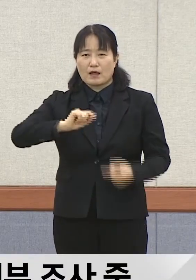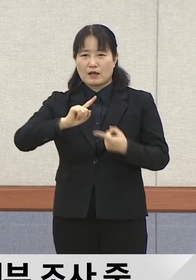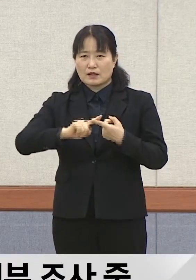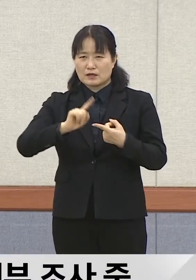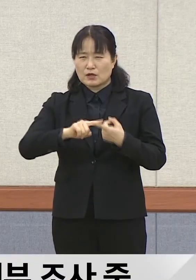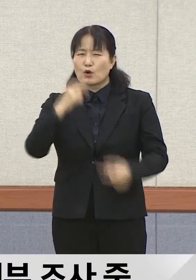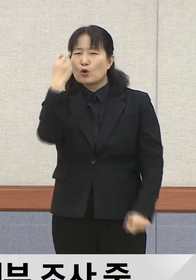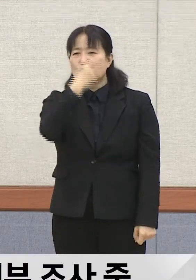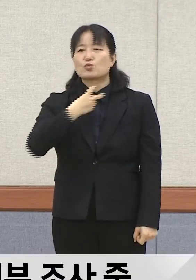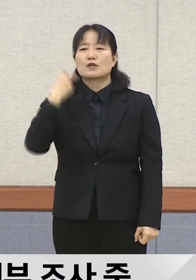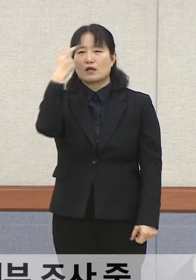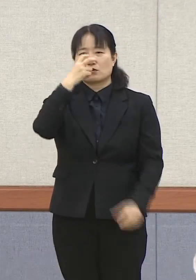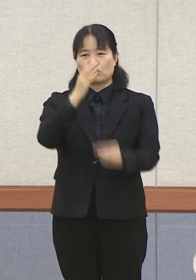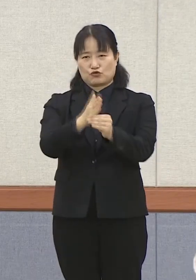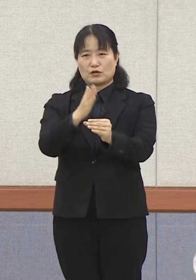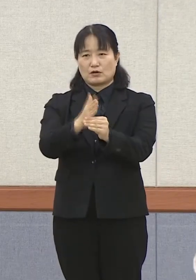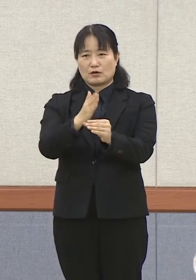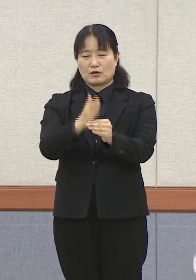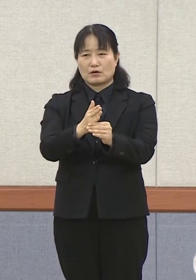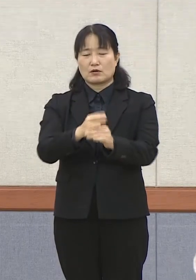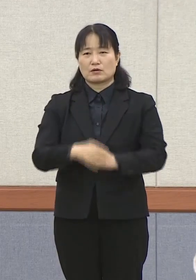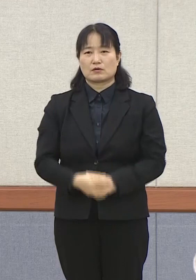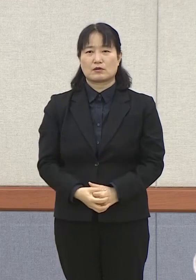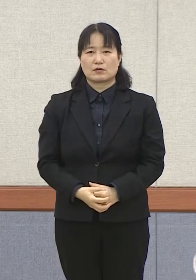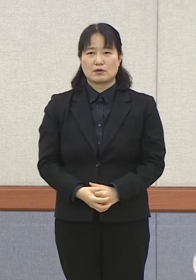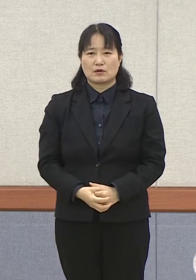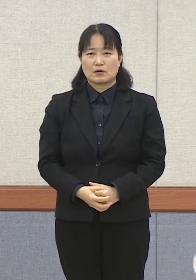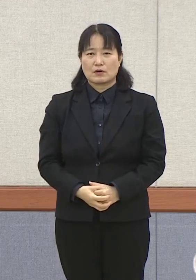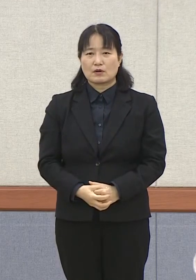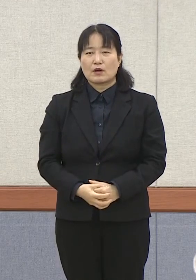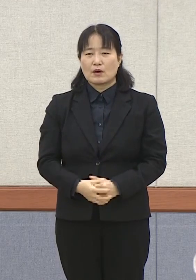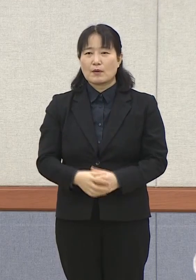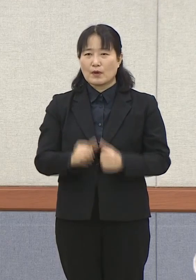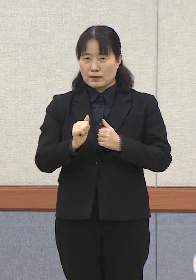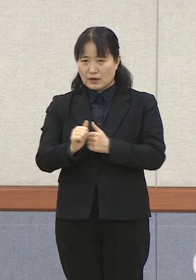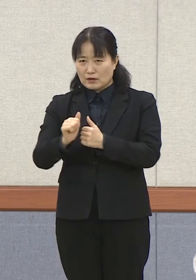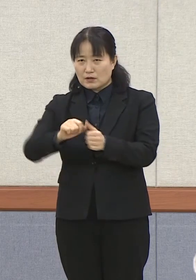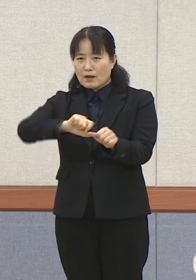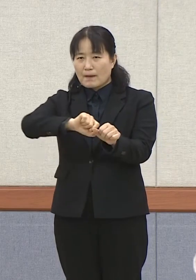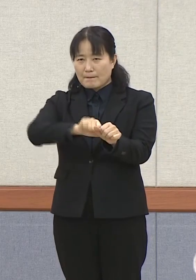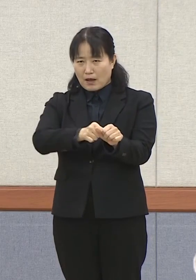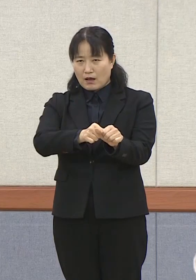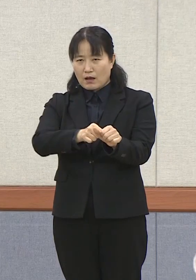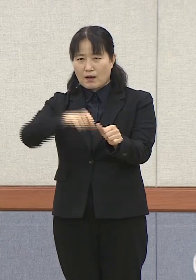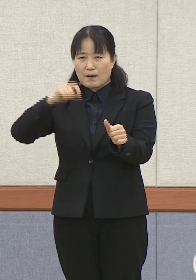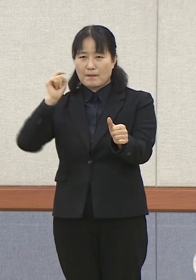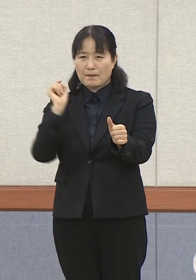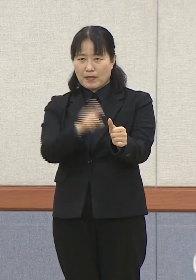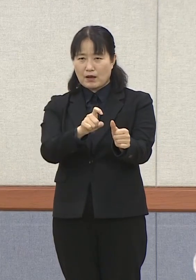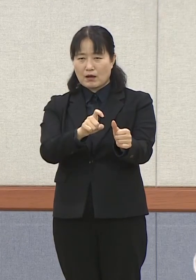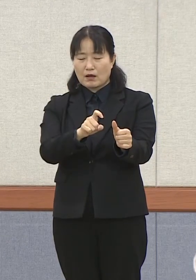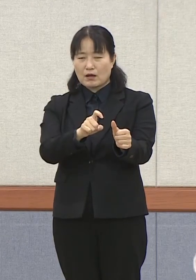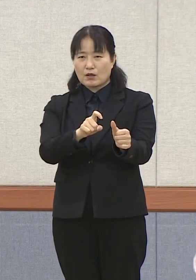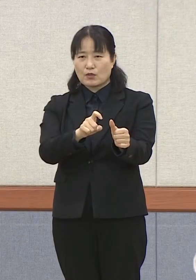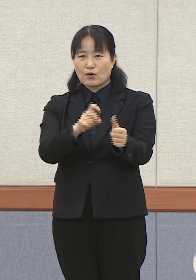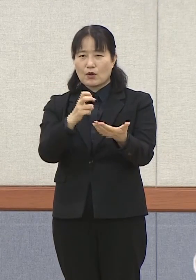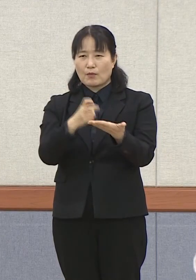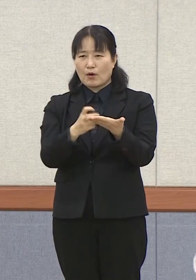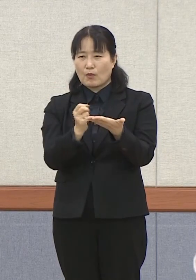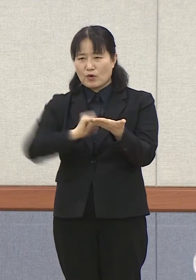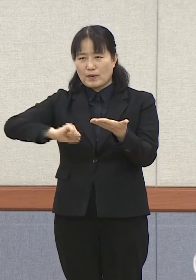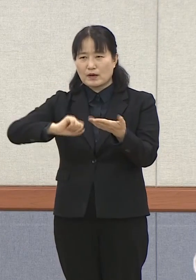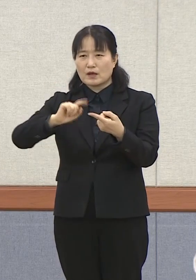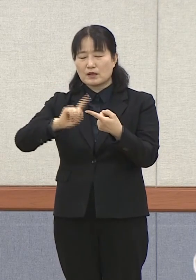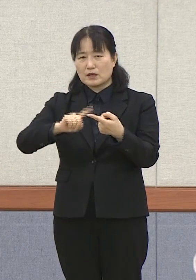저희들이 조사 중에 있습니다. 여기에 따라서 과태료 부과라든가 기타 방역지침 위반 여부에